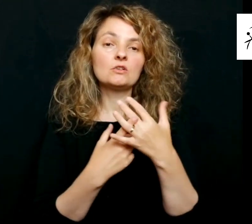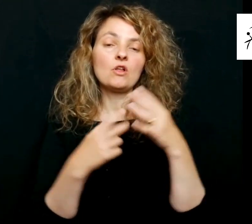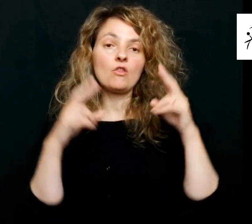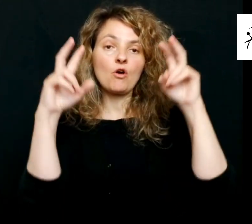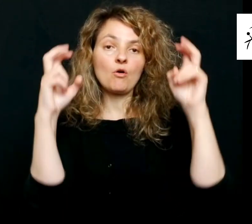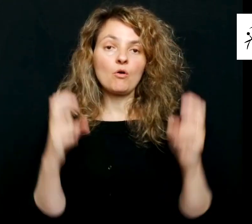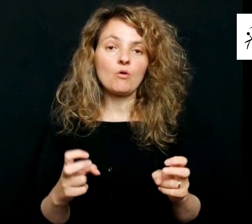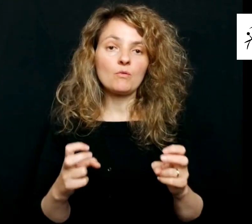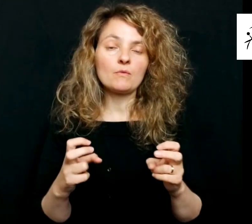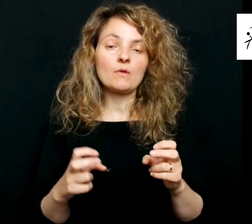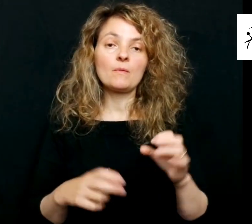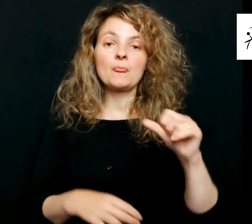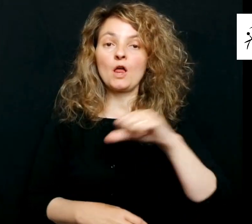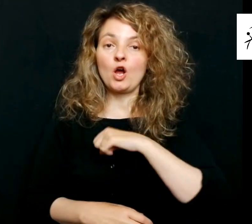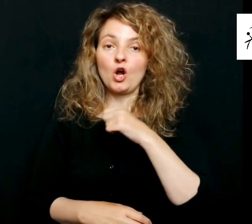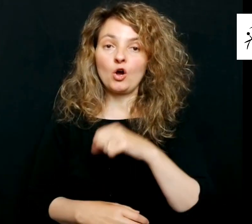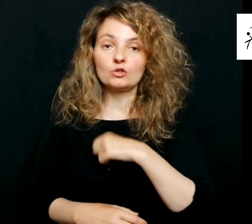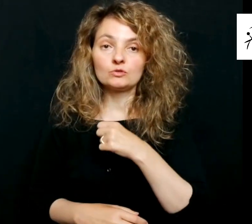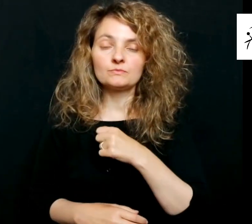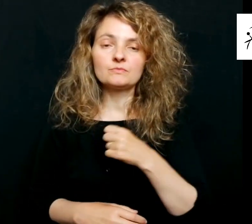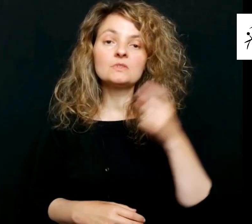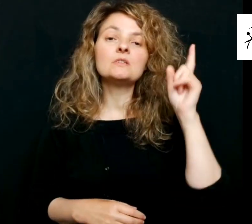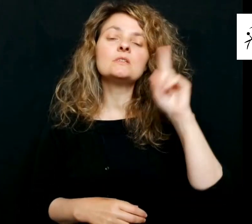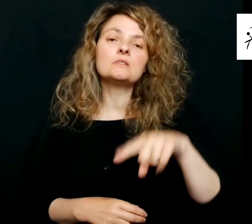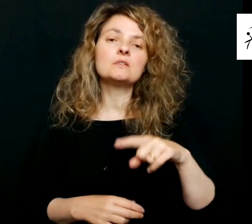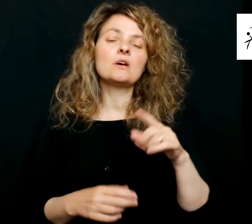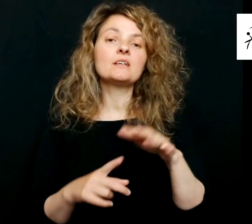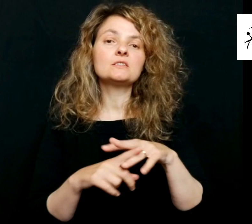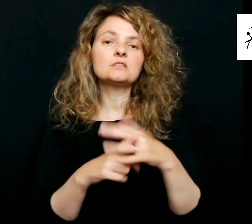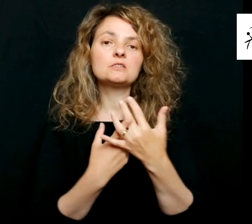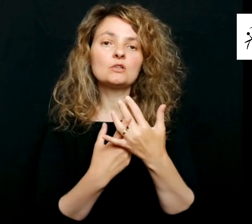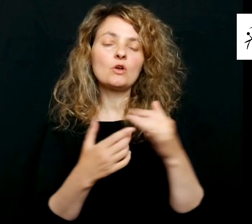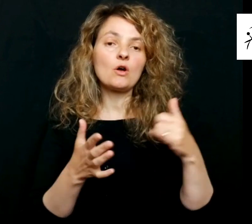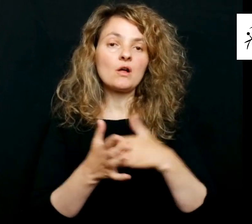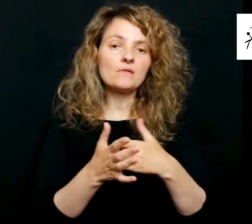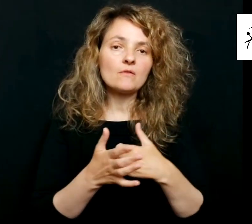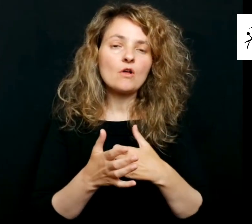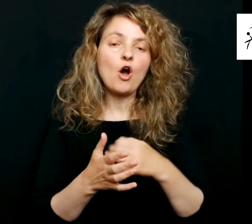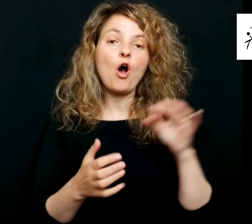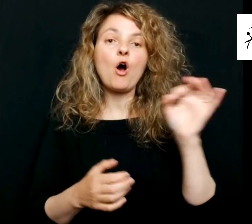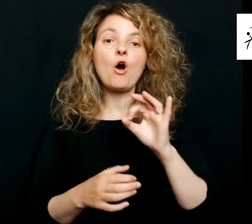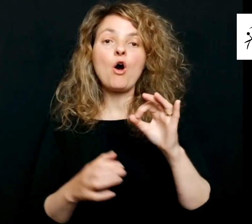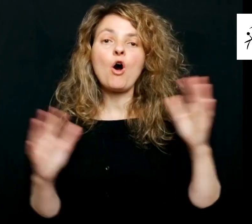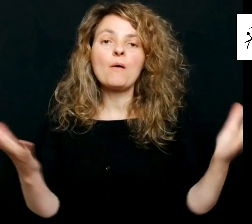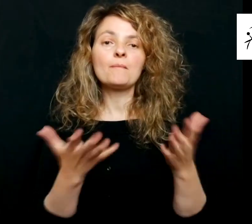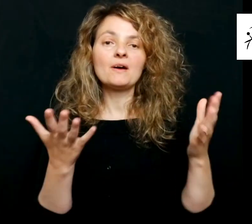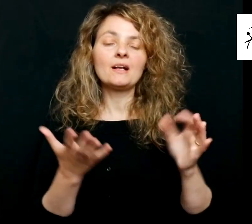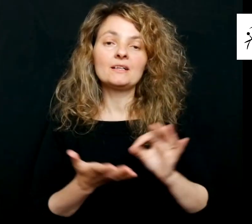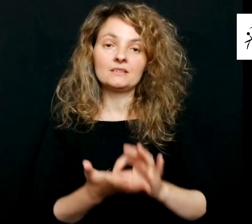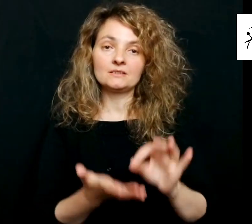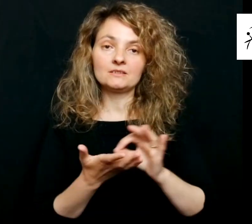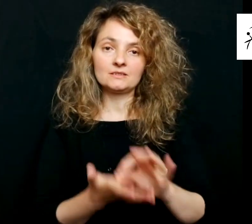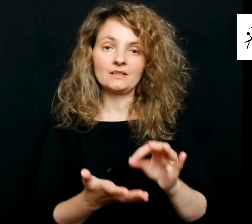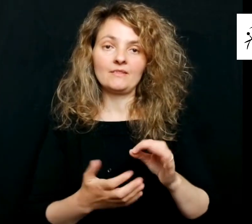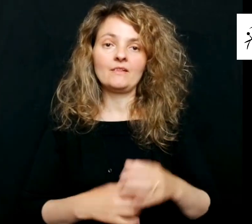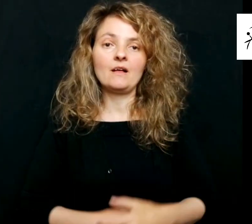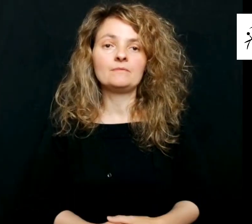en situación de confinamiento, hospitalización y en situación de vulnerabilidad o emergencia asistencial.